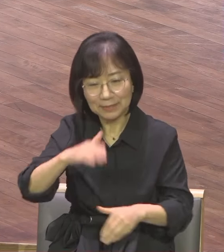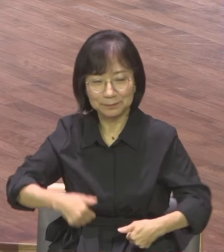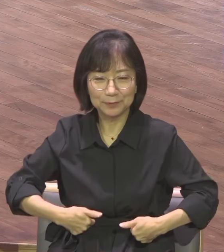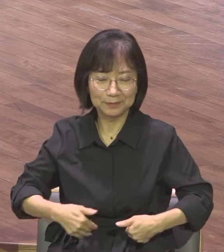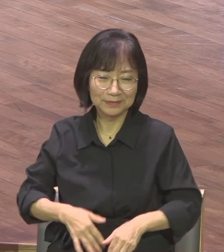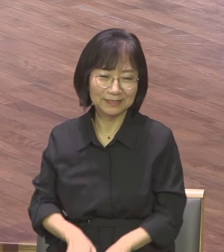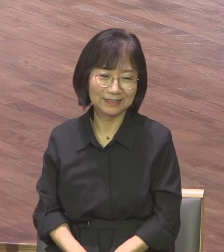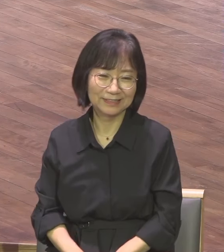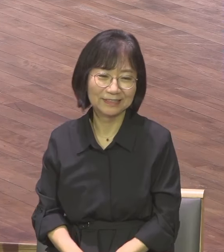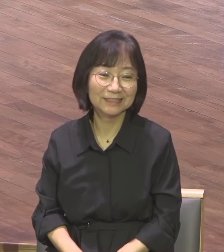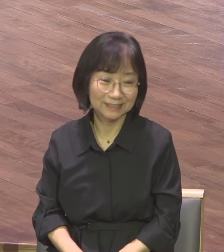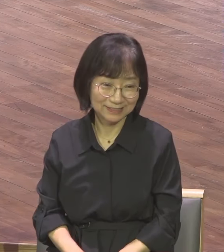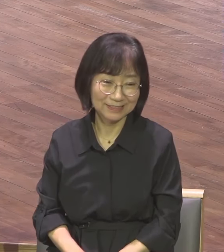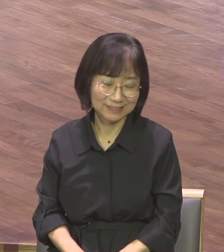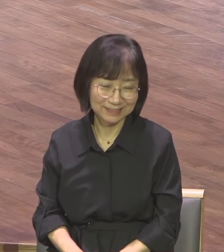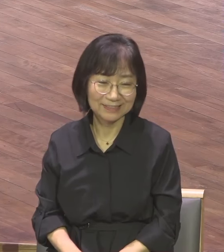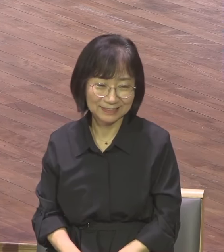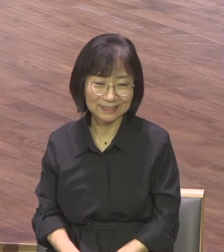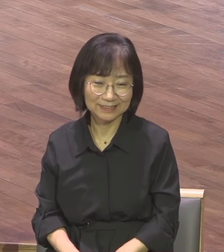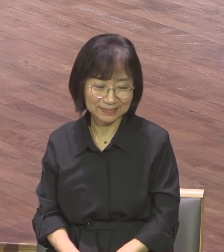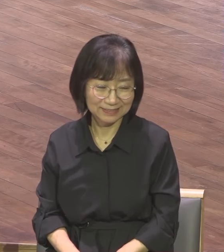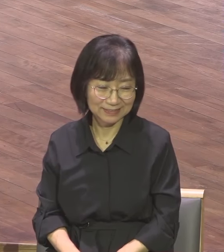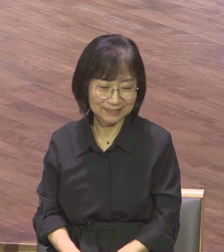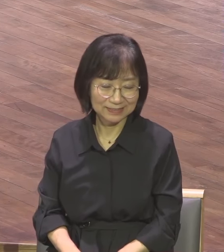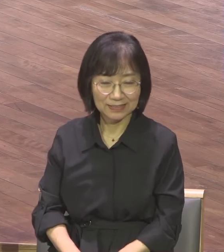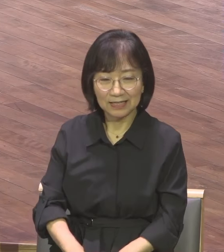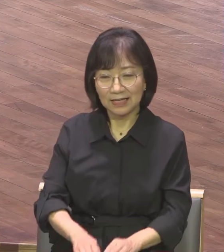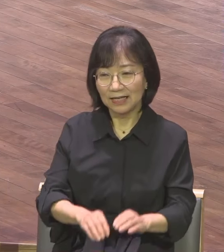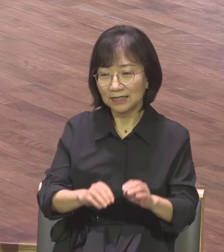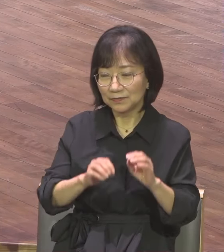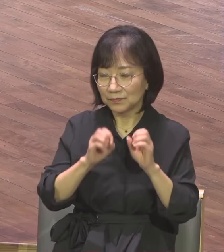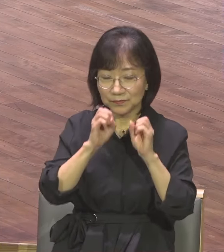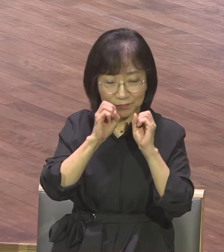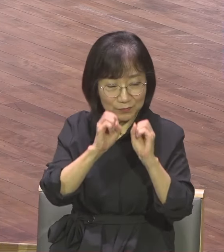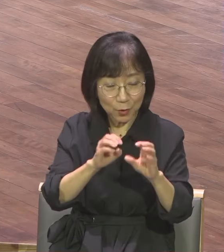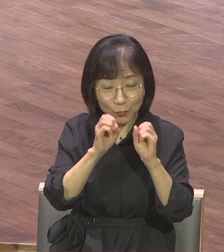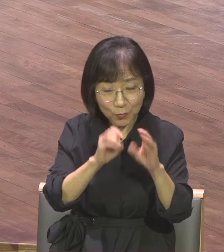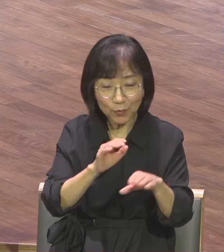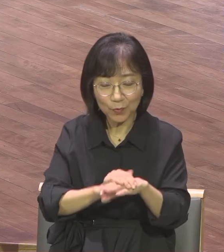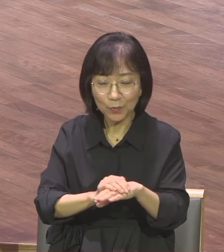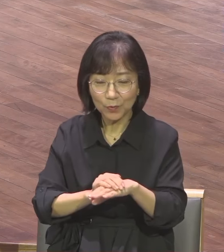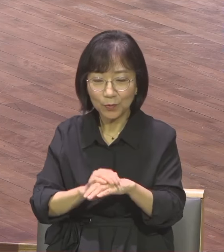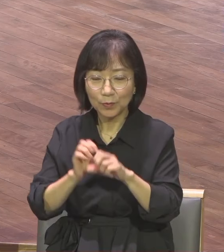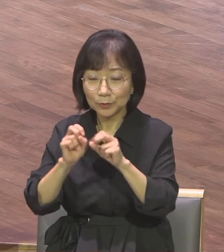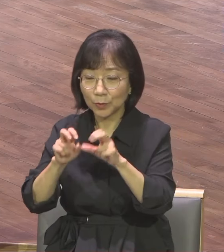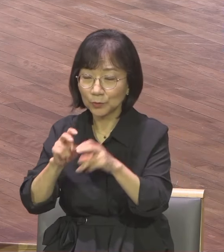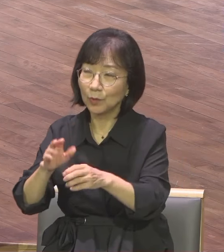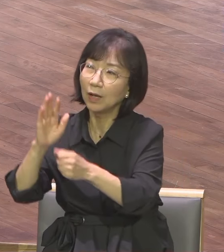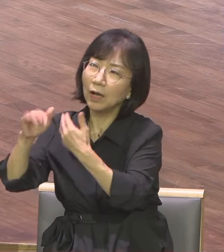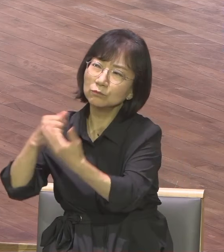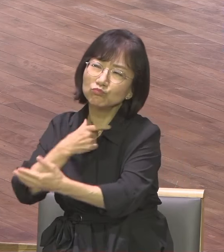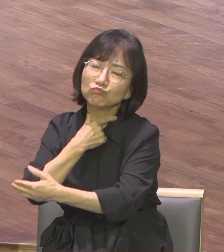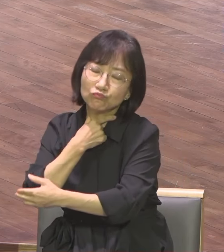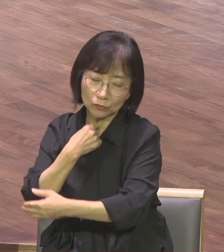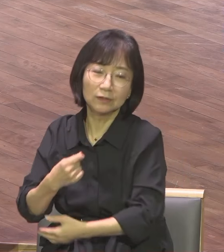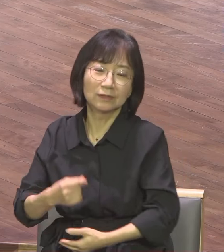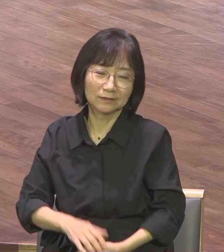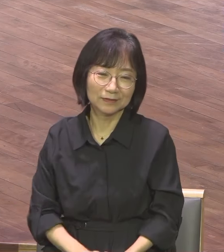전도와 성교는 하나님의 소원이에요 왜 우리가 이 수십 년 동안 전도와 성교를 강조합니까